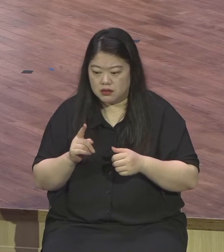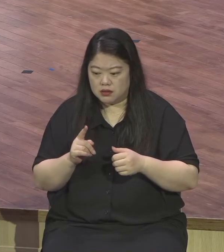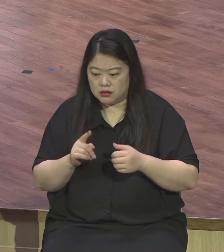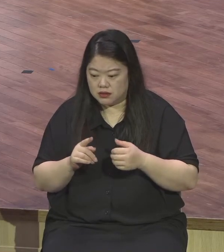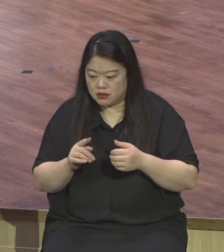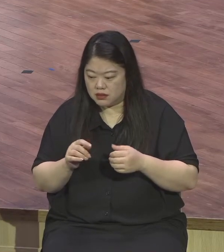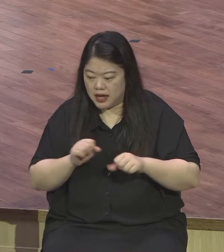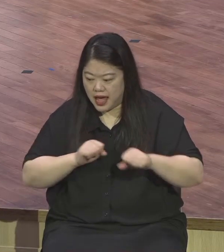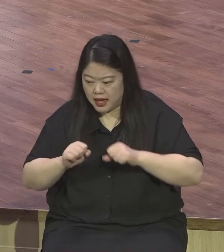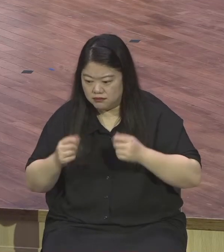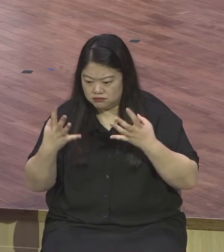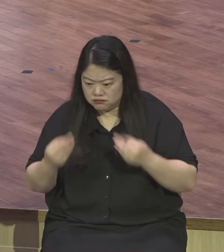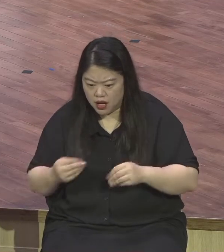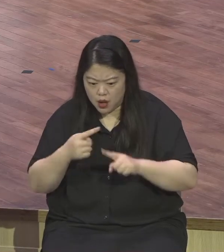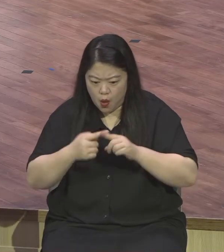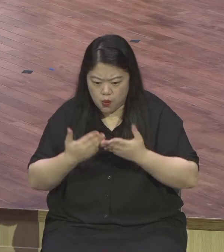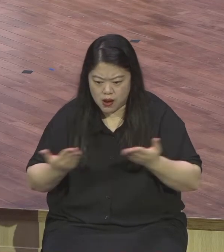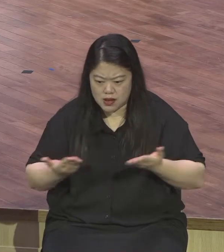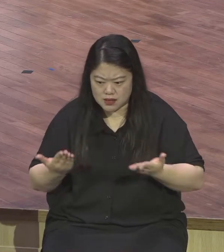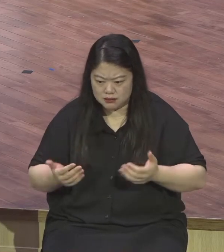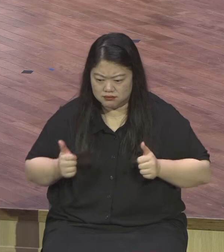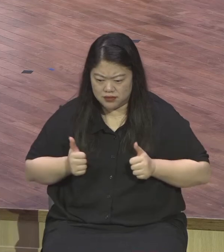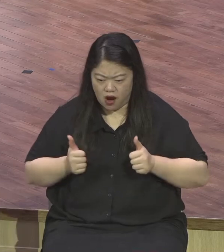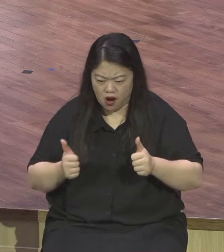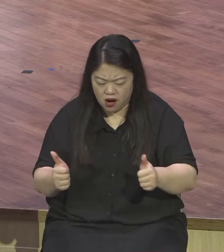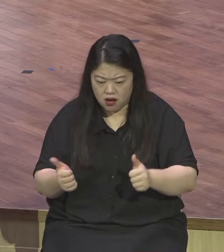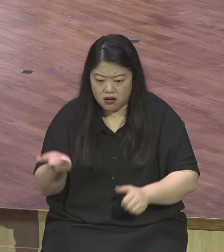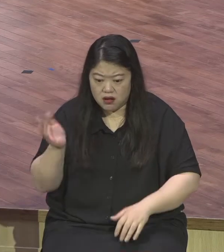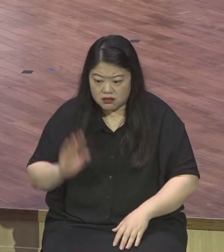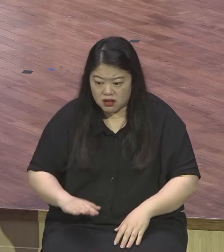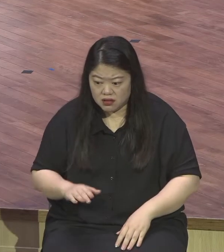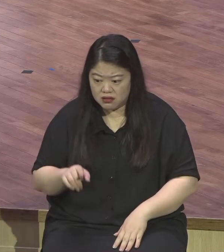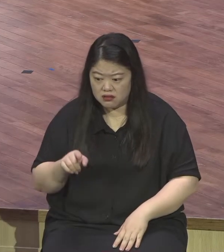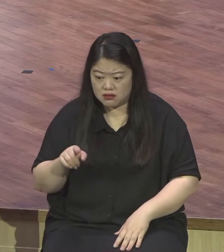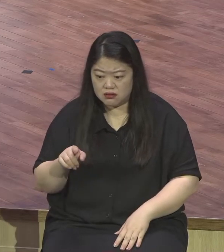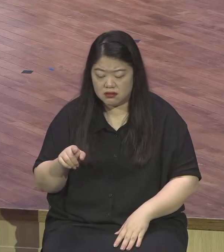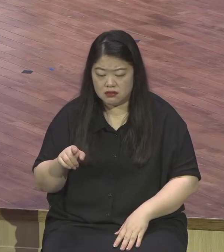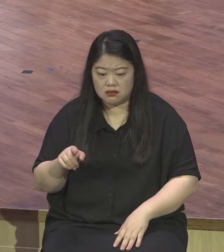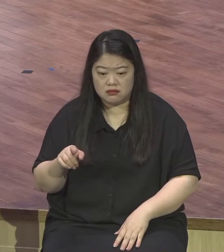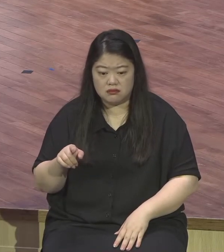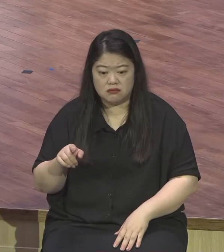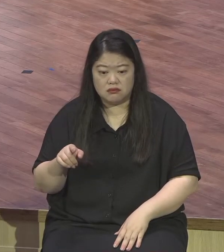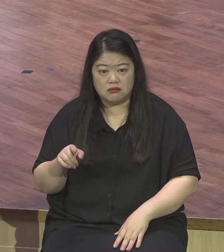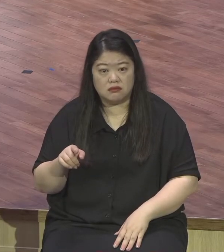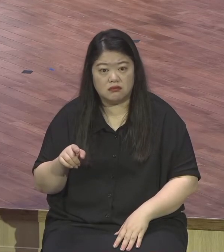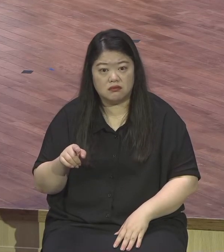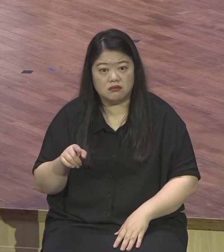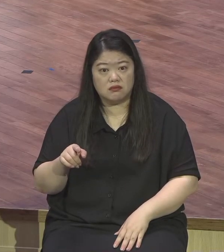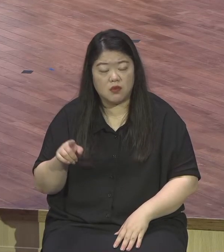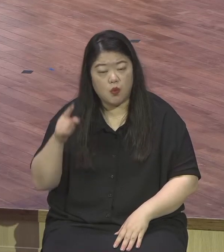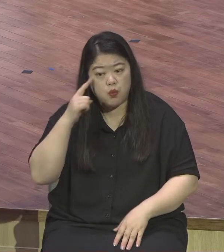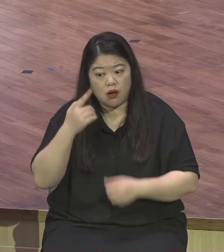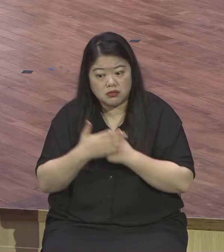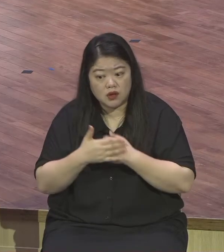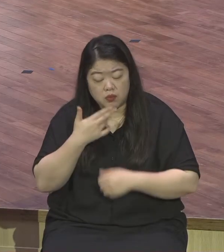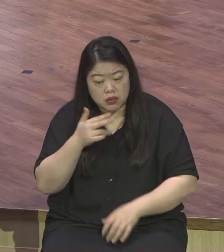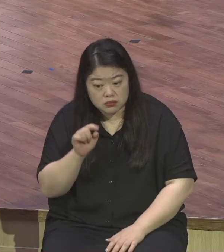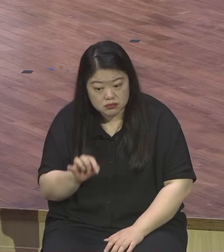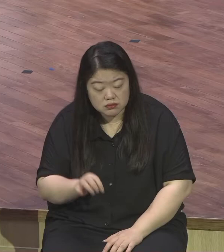없이 조선심 자존심 때문에 하나님과 아무 상관없어요 아나니아와 삽비라